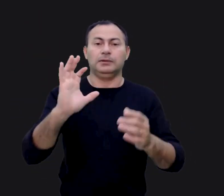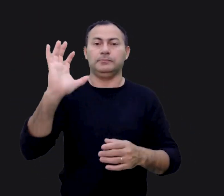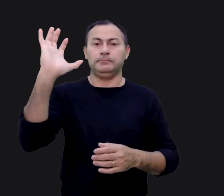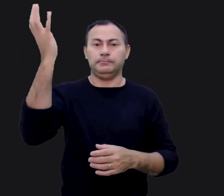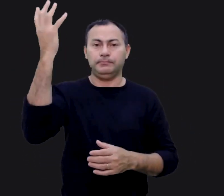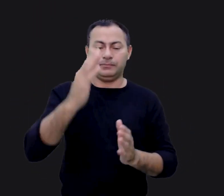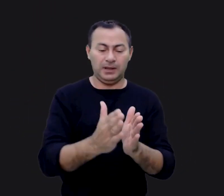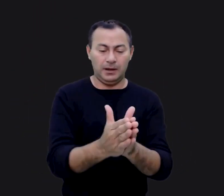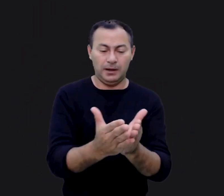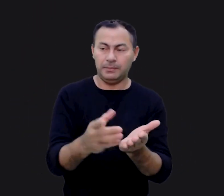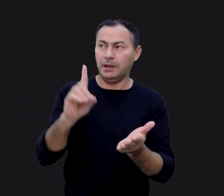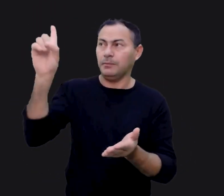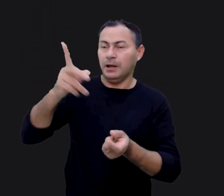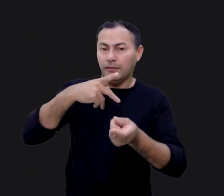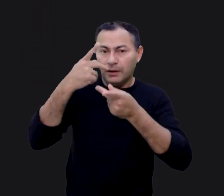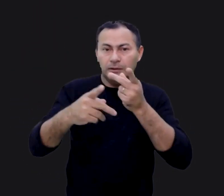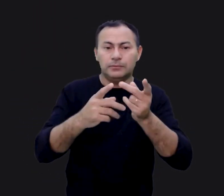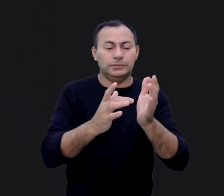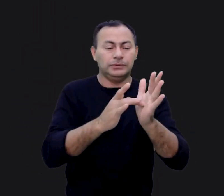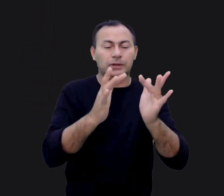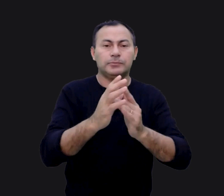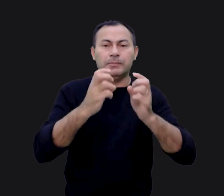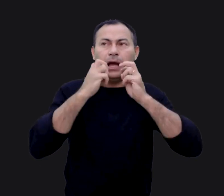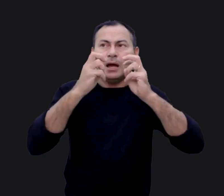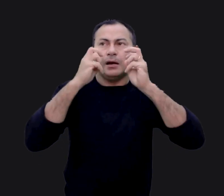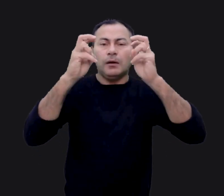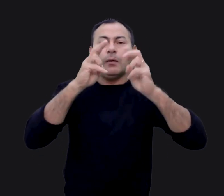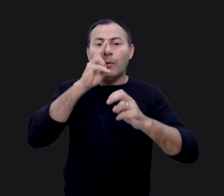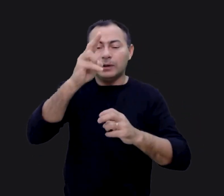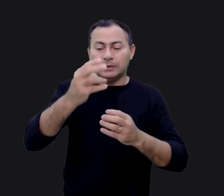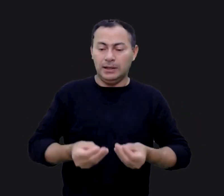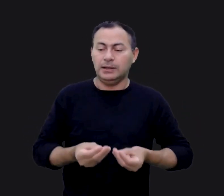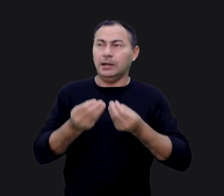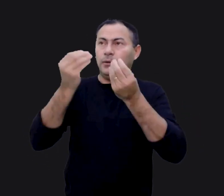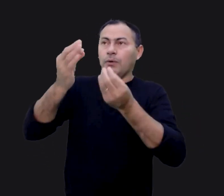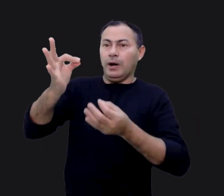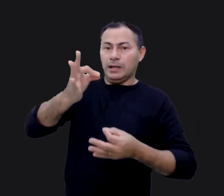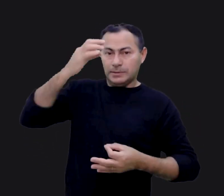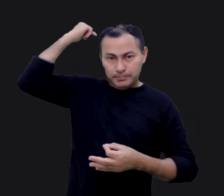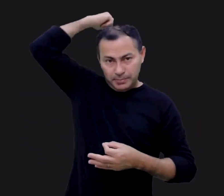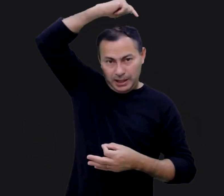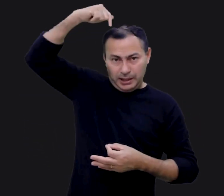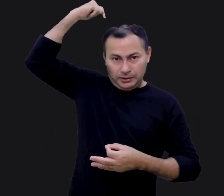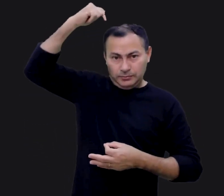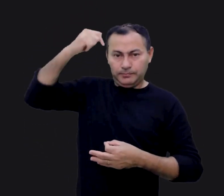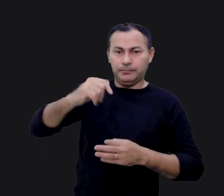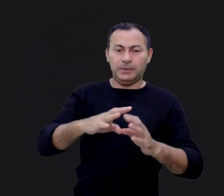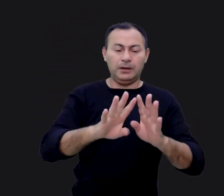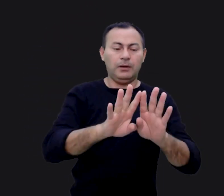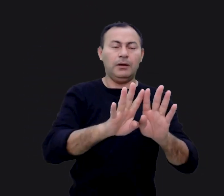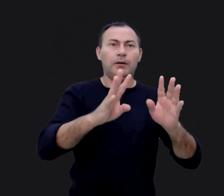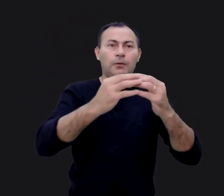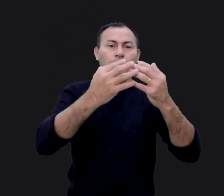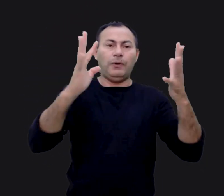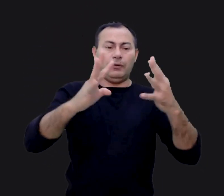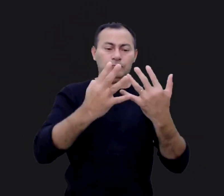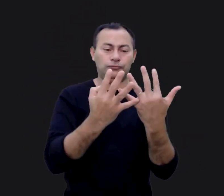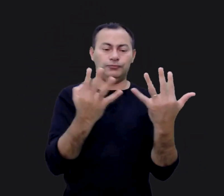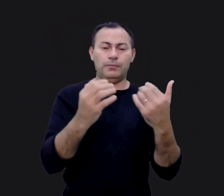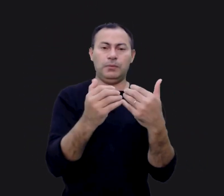aconteceu. A Bíblia diz, E Jesus, clamando outra vez com grande voz, entregou o seu espírito. E eis que o véu do templo se rasgou